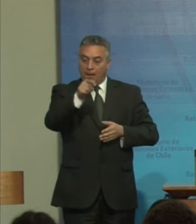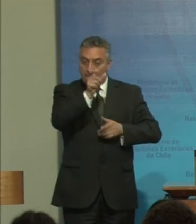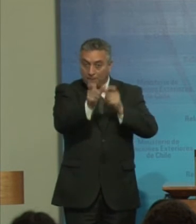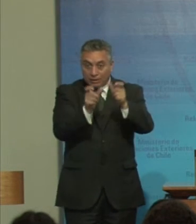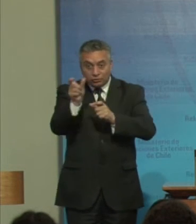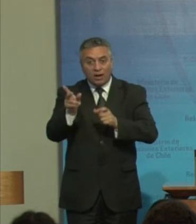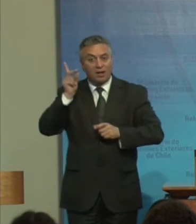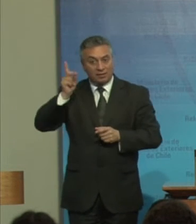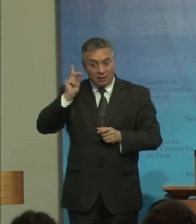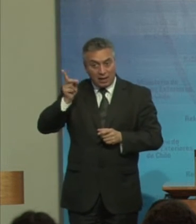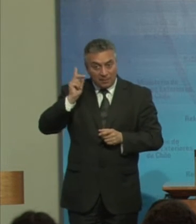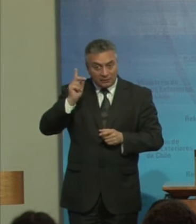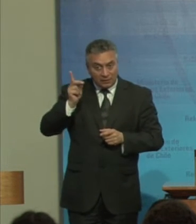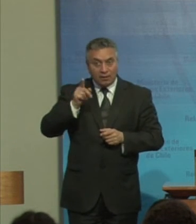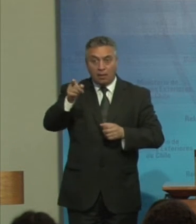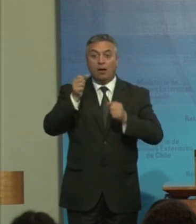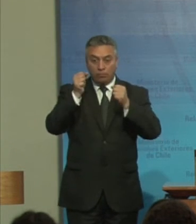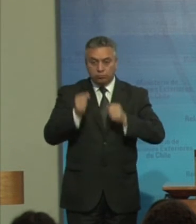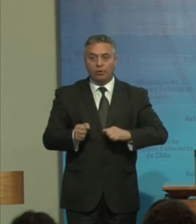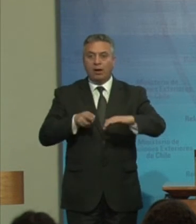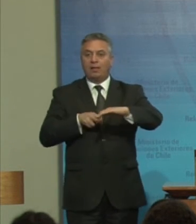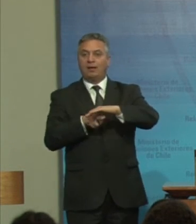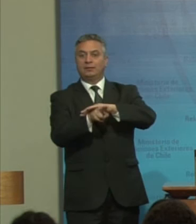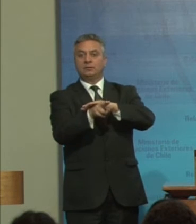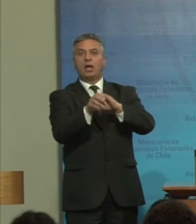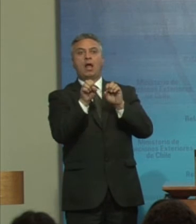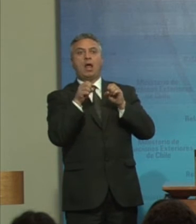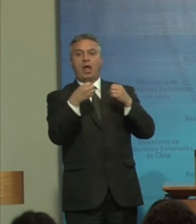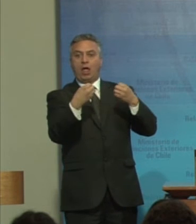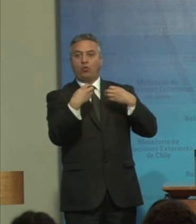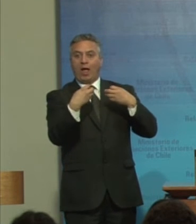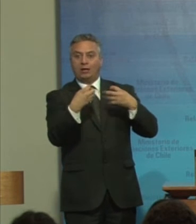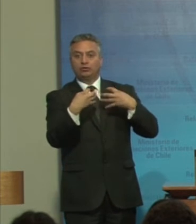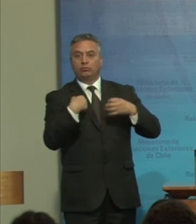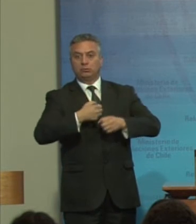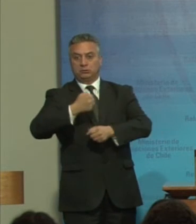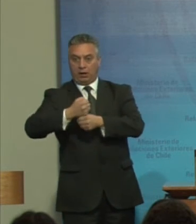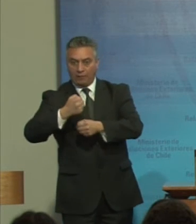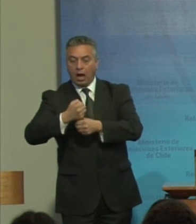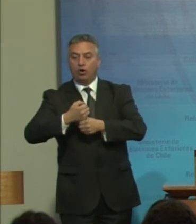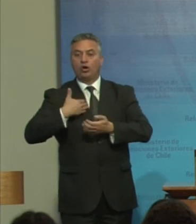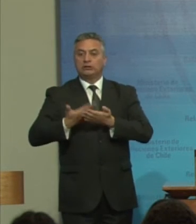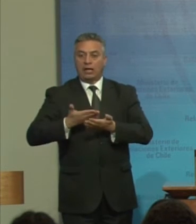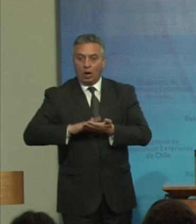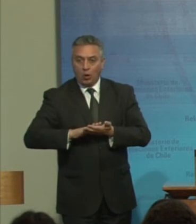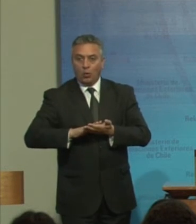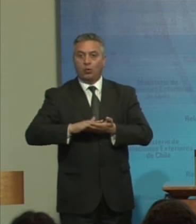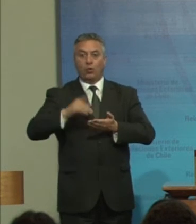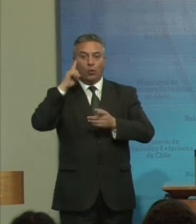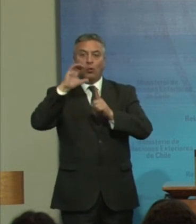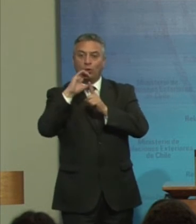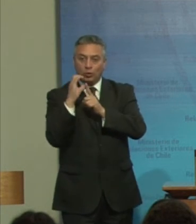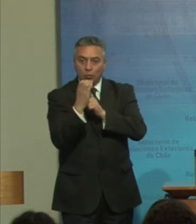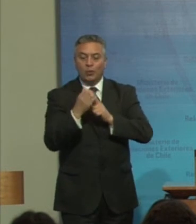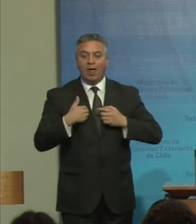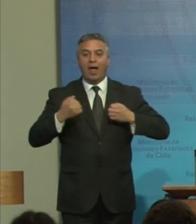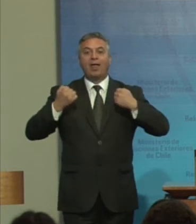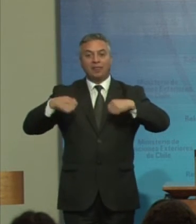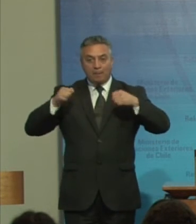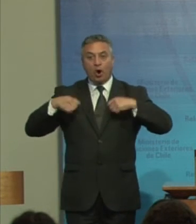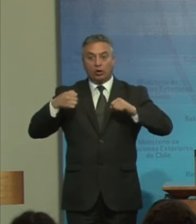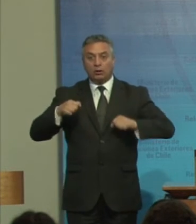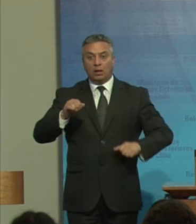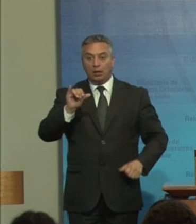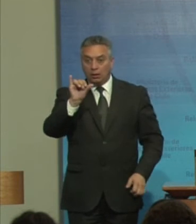Con discapacidad Puedan acceder A la educación Trabajo Salud Cultura Deporte Y también A la